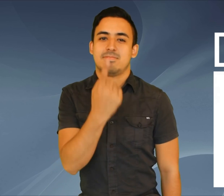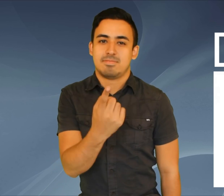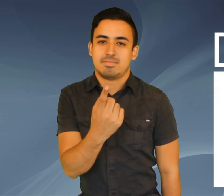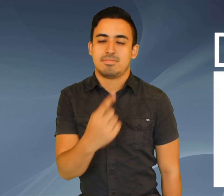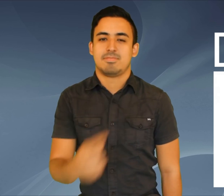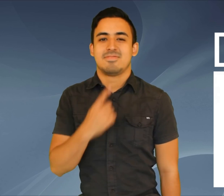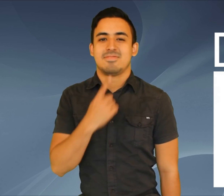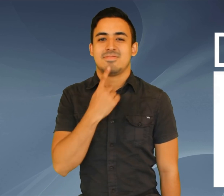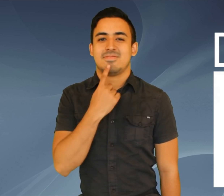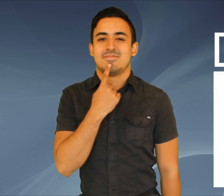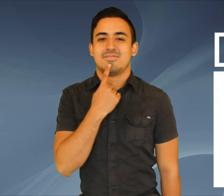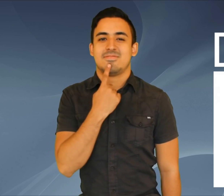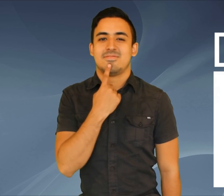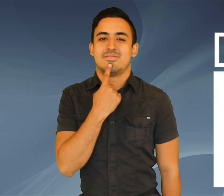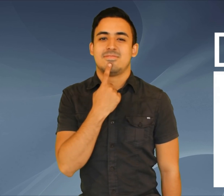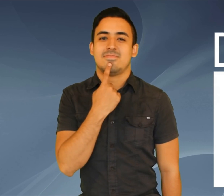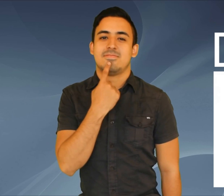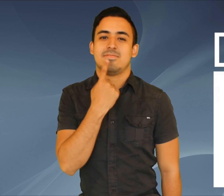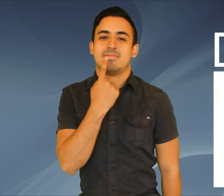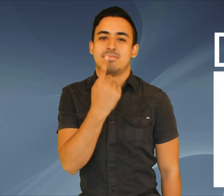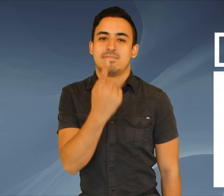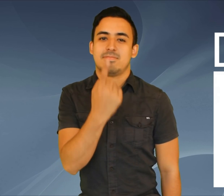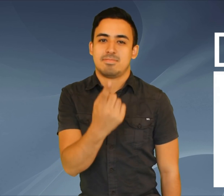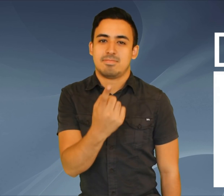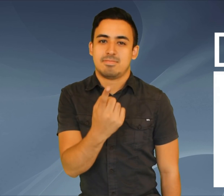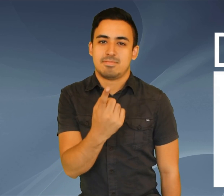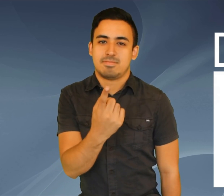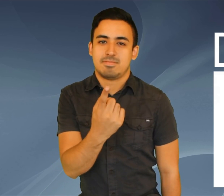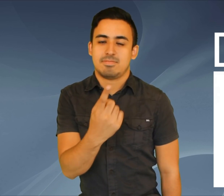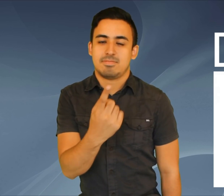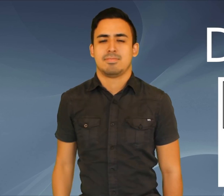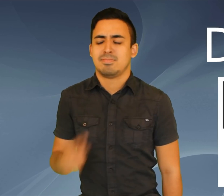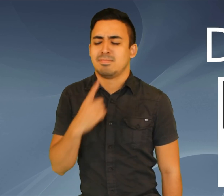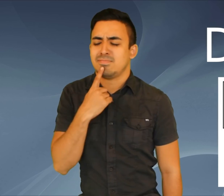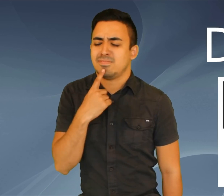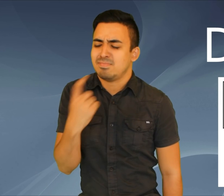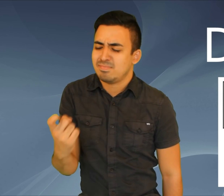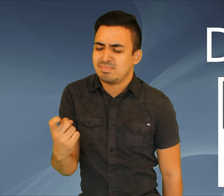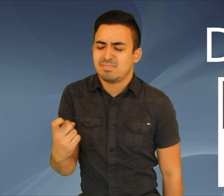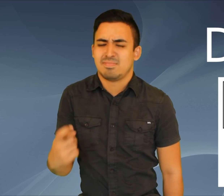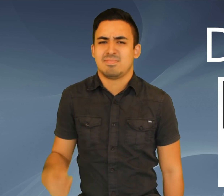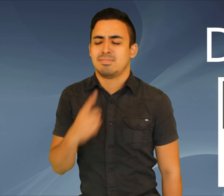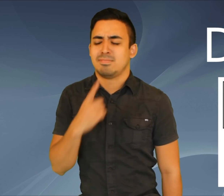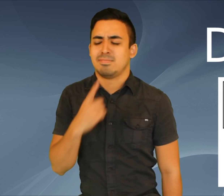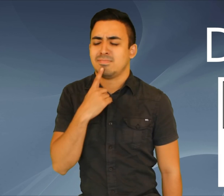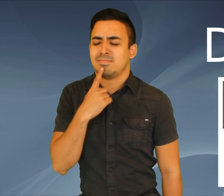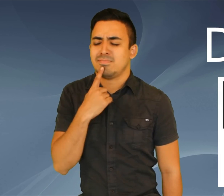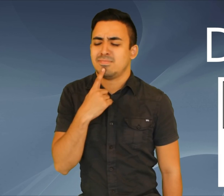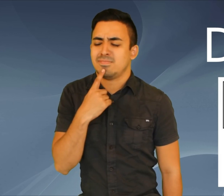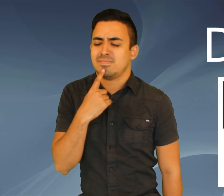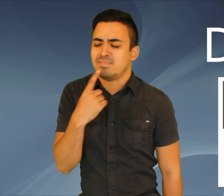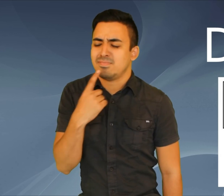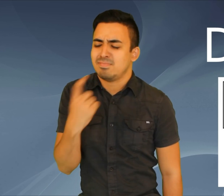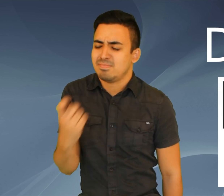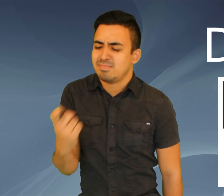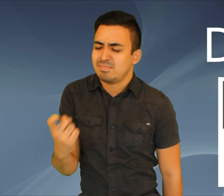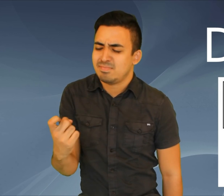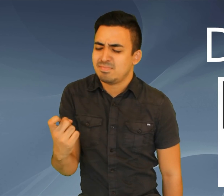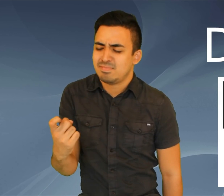Decir, decir Difícil, difícil Difícil,